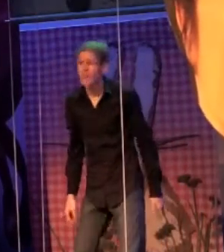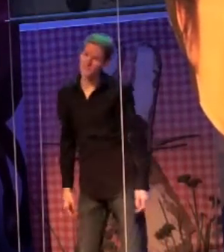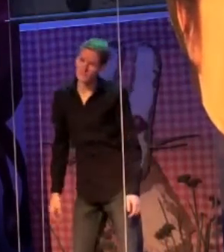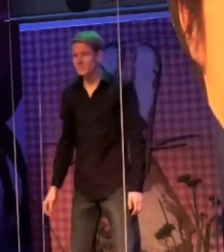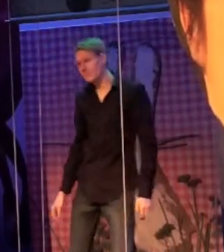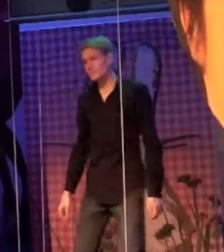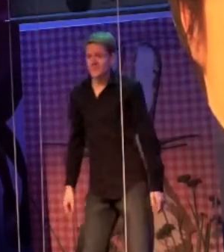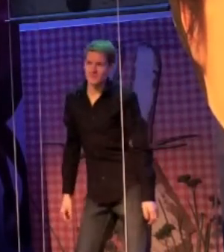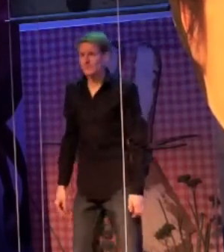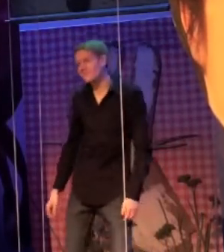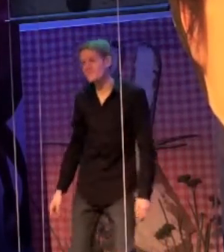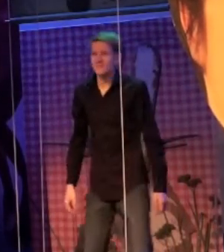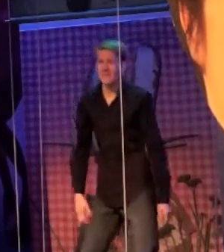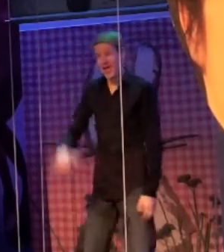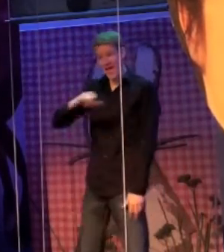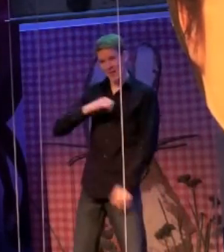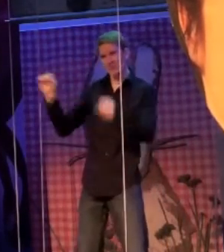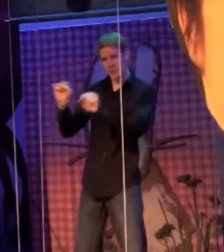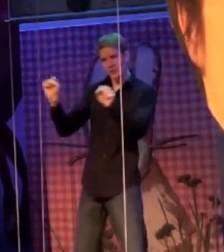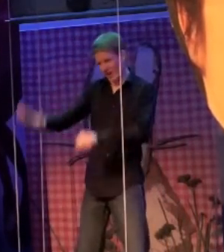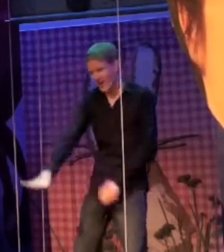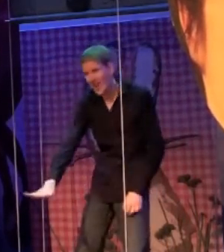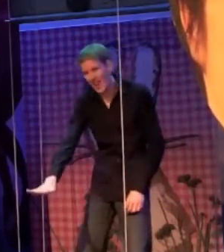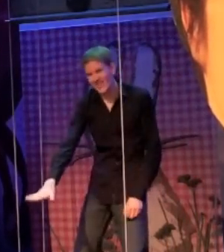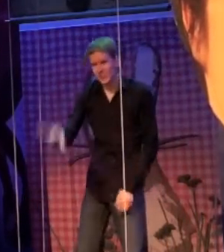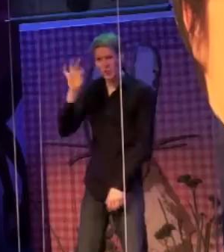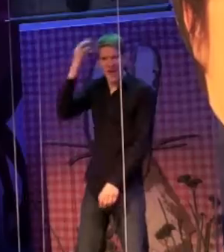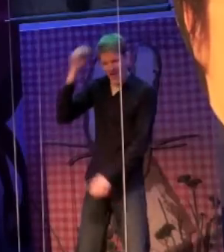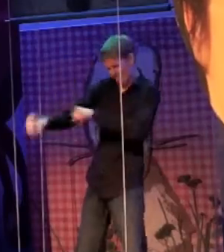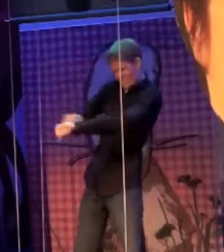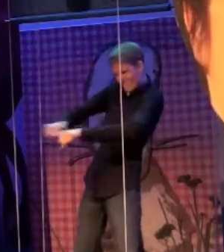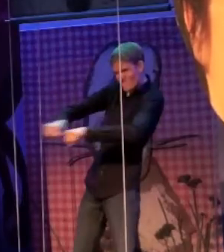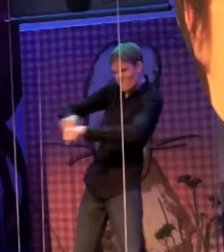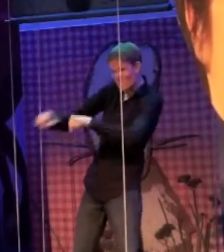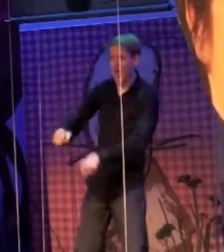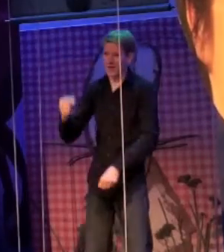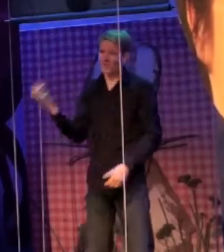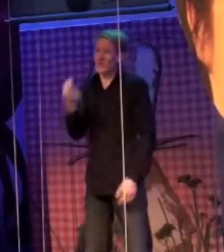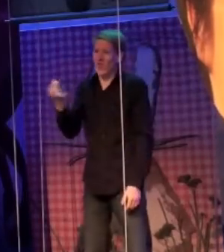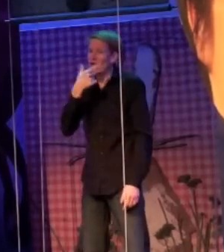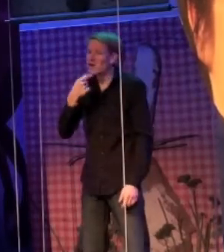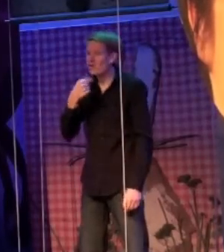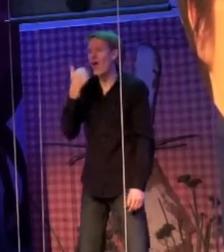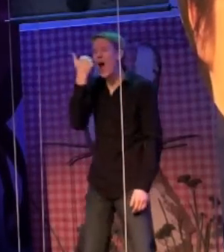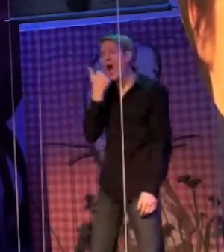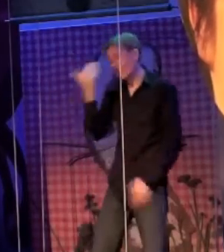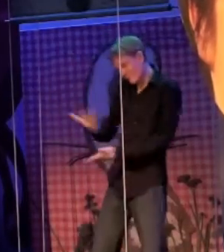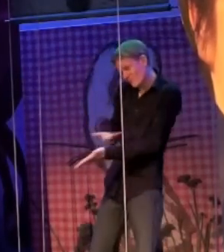MUZIEK Ik heb een kleiner zusje. Soms trek ik aan haar haar. Maar meestal zijn we vriendelijk en aardig voor